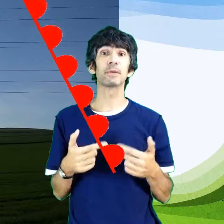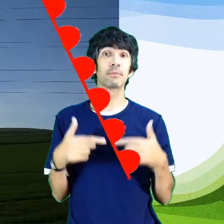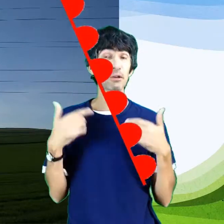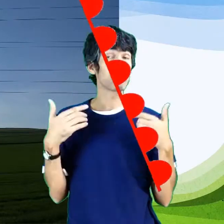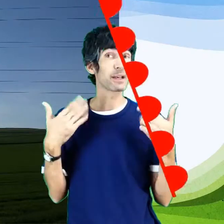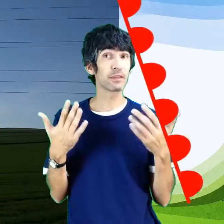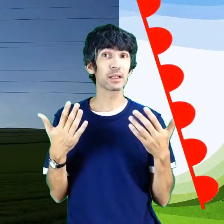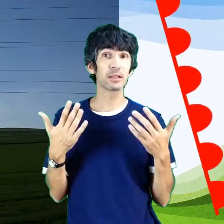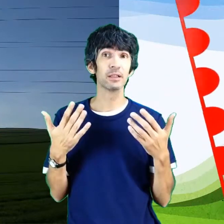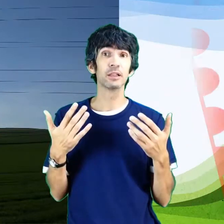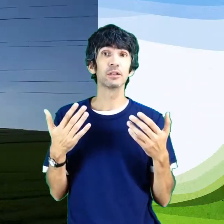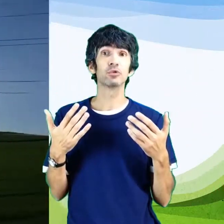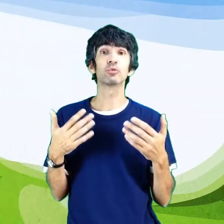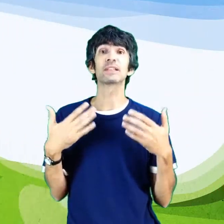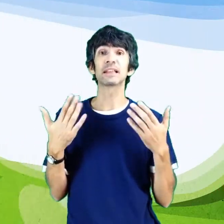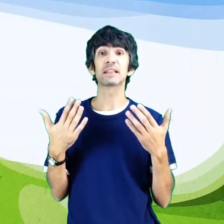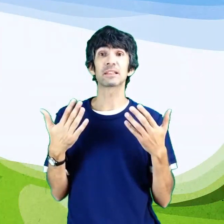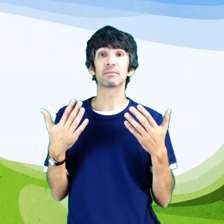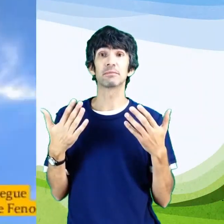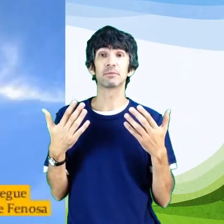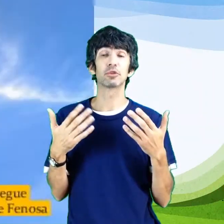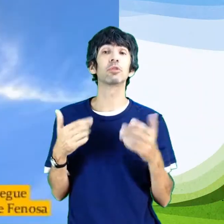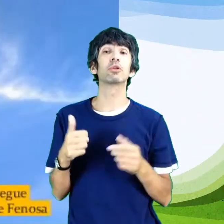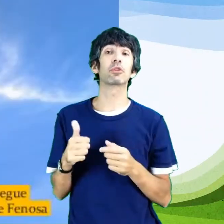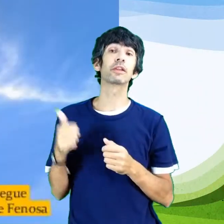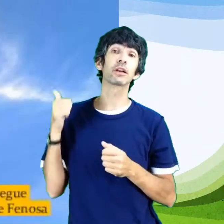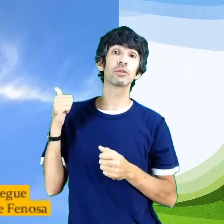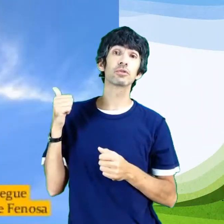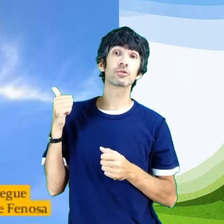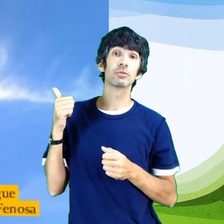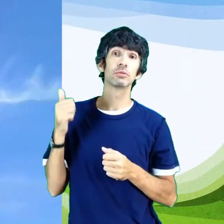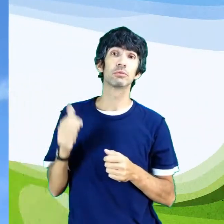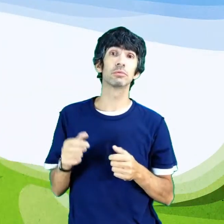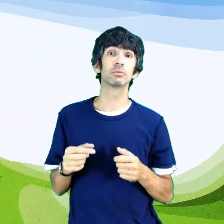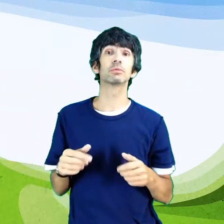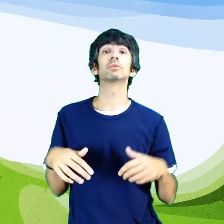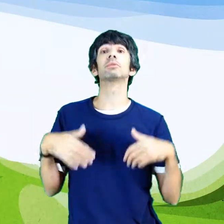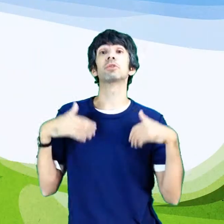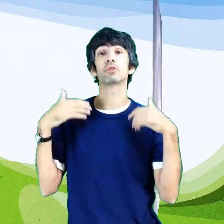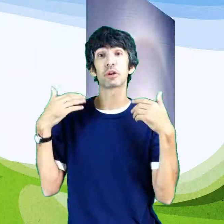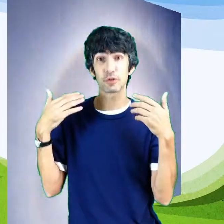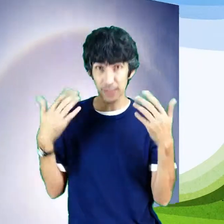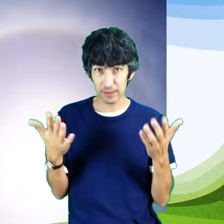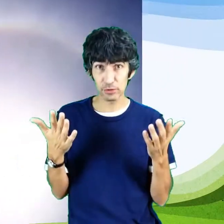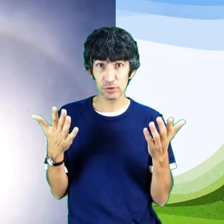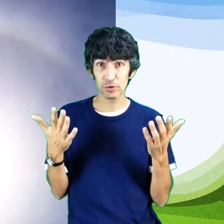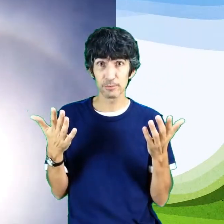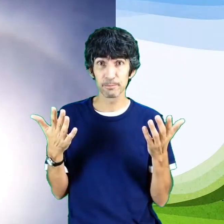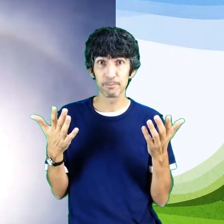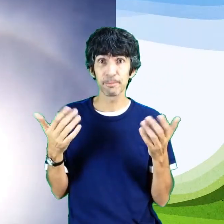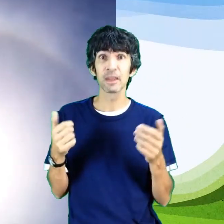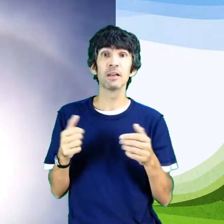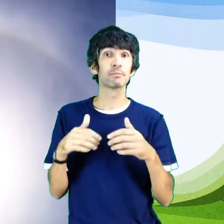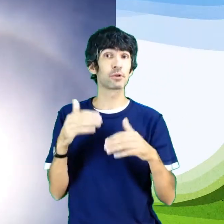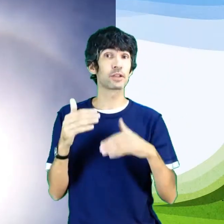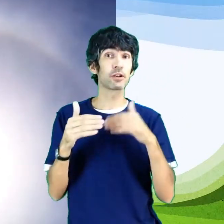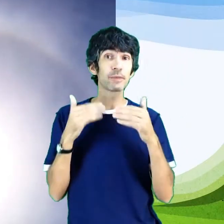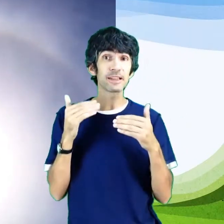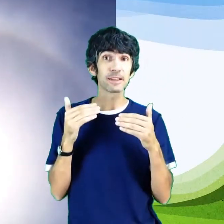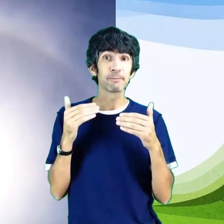primero aparecen nubes altas, como los cirros, como los cirrostratos. Posteriormente,